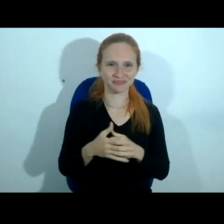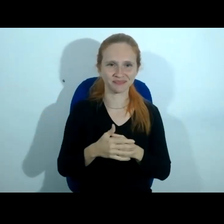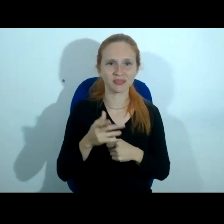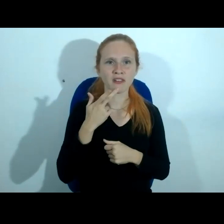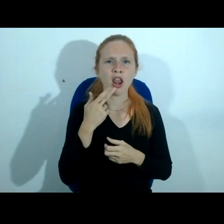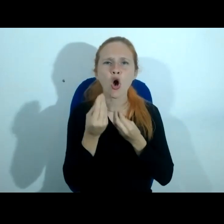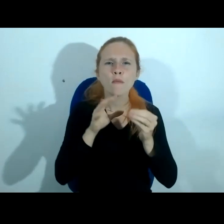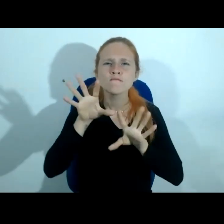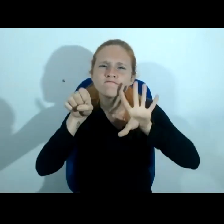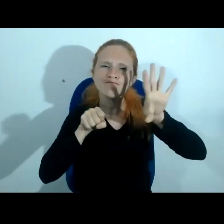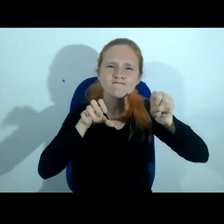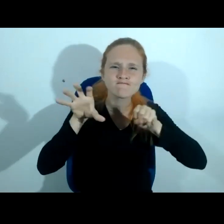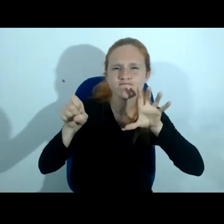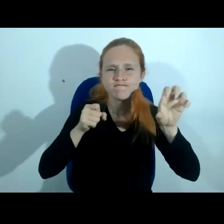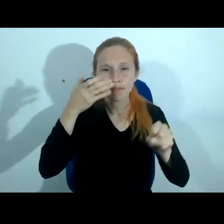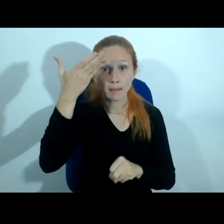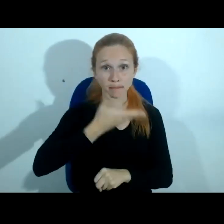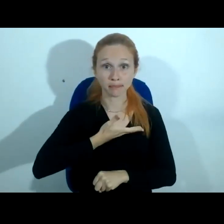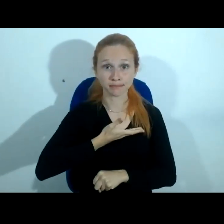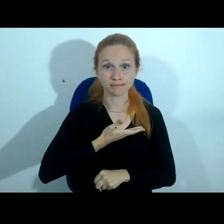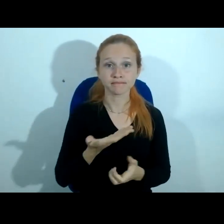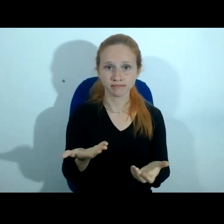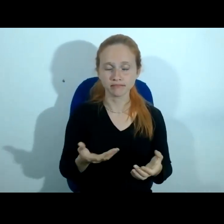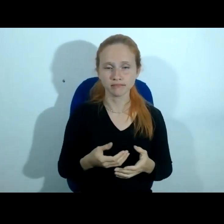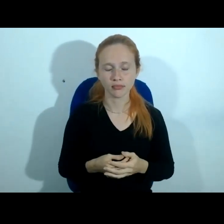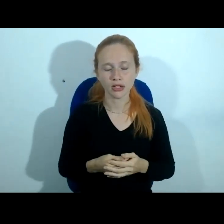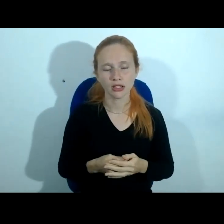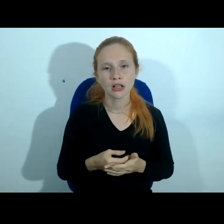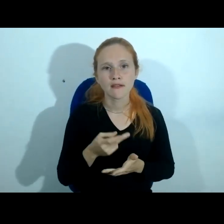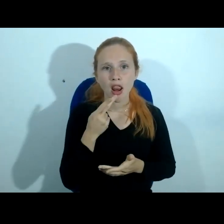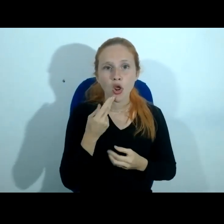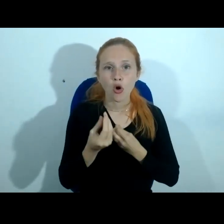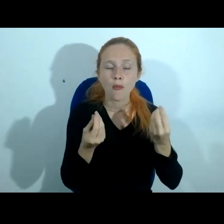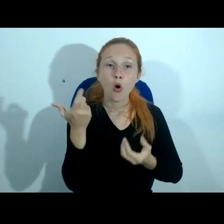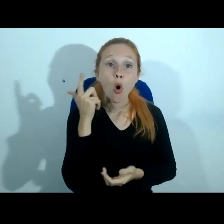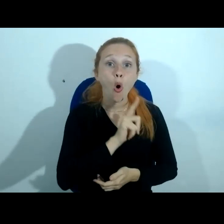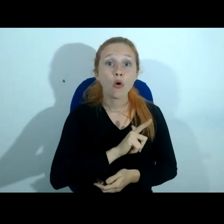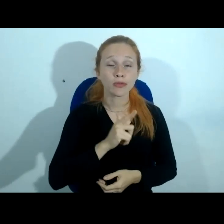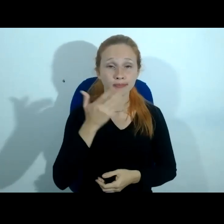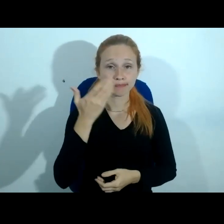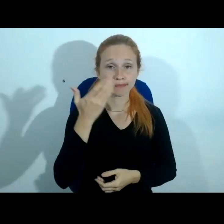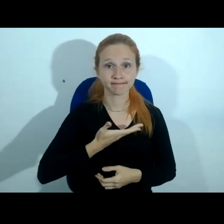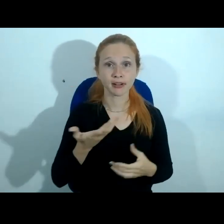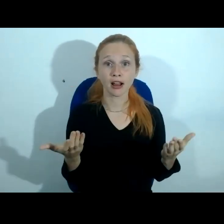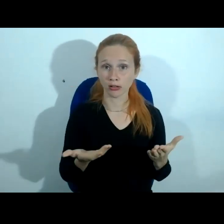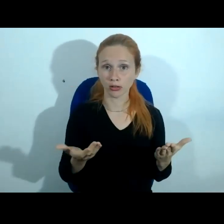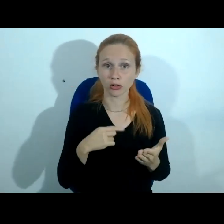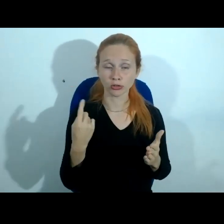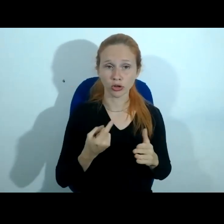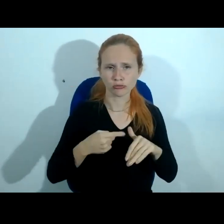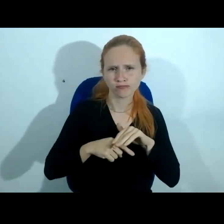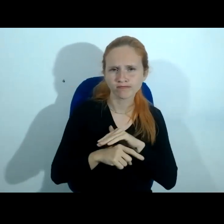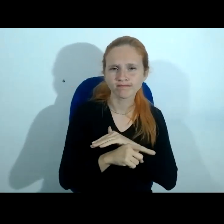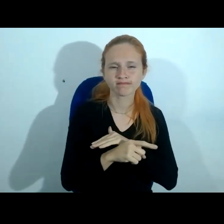obtenção de prova, e aqui nós estamos falando de um dos meios de obtenção de prova, nós vamos lá nos abeberar nas fontes